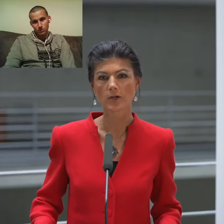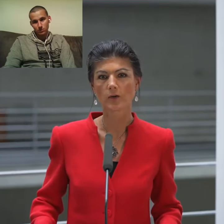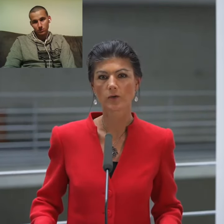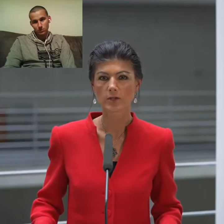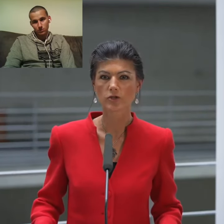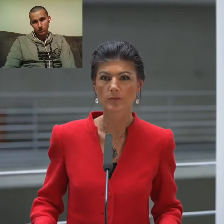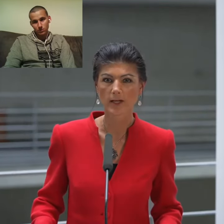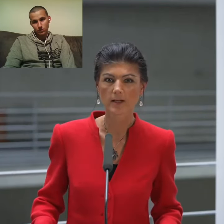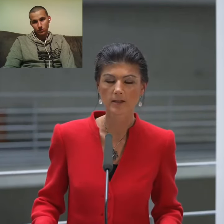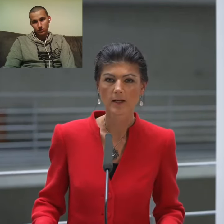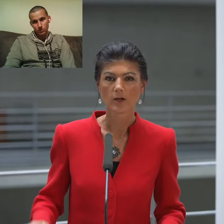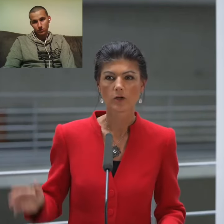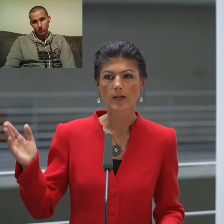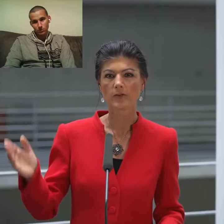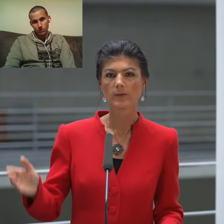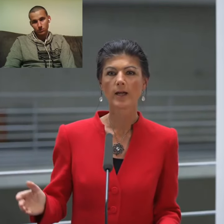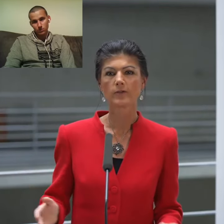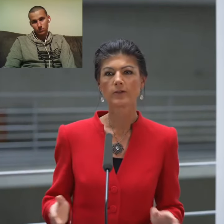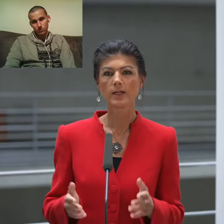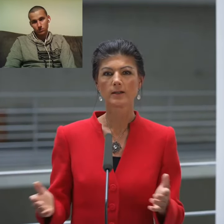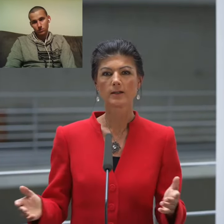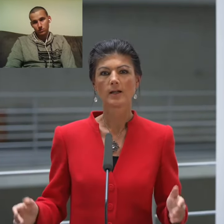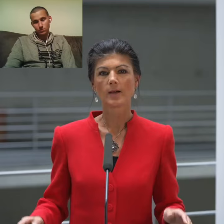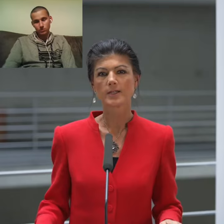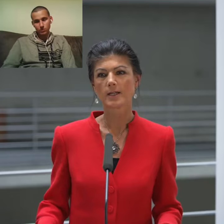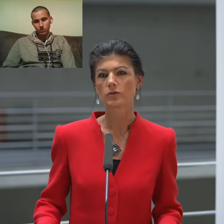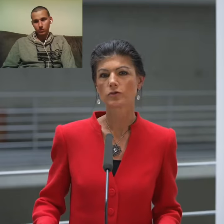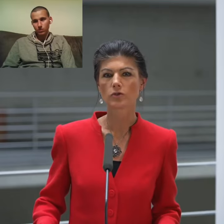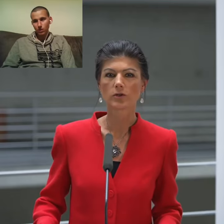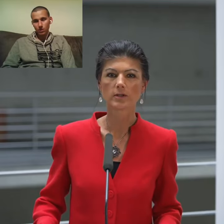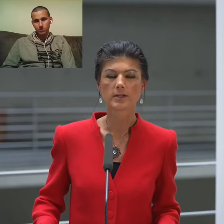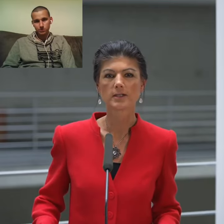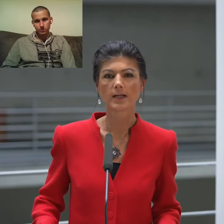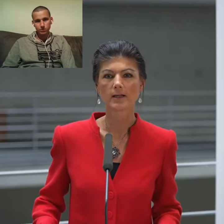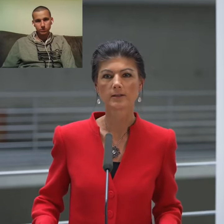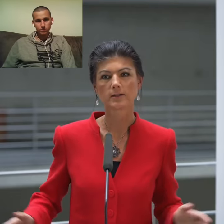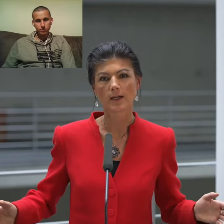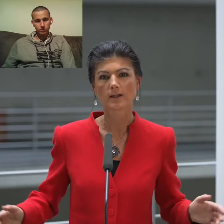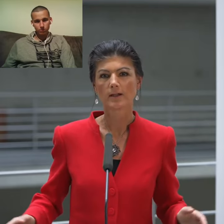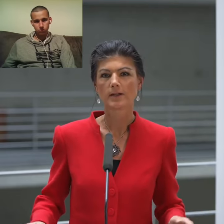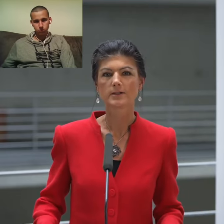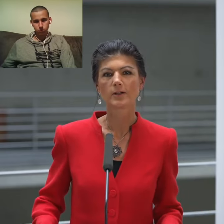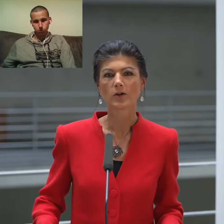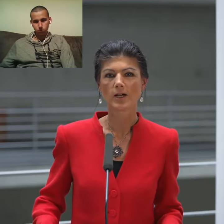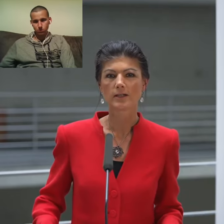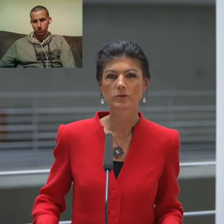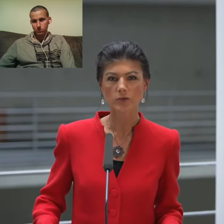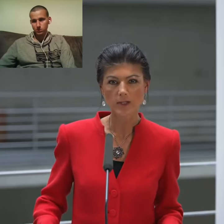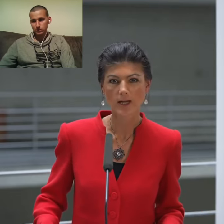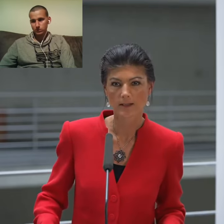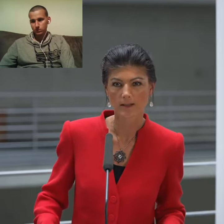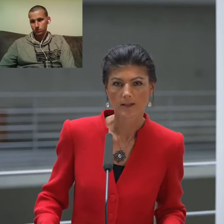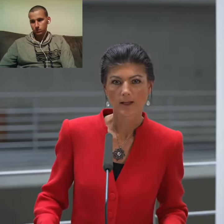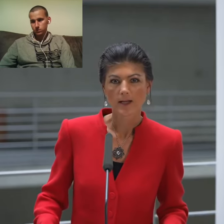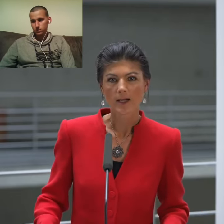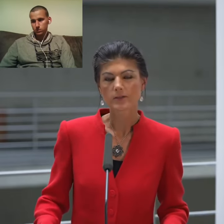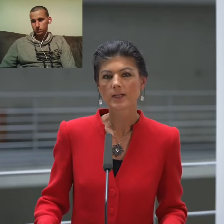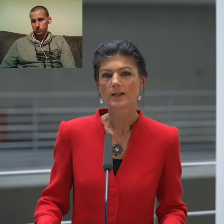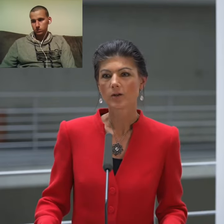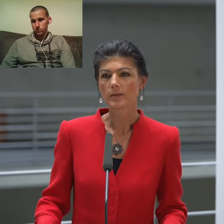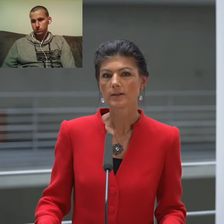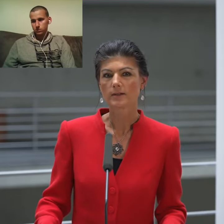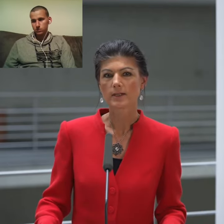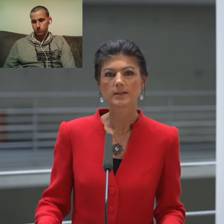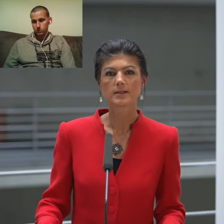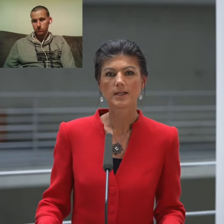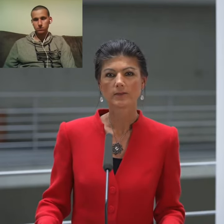Stock herunterspringt und beim Vorbeifliegen am 10. Stock sich denkt, na, ist ja doch alles gut gegangen. Also ich